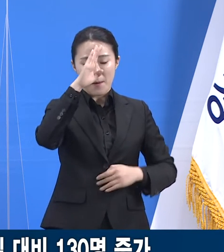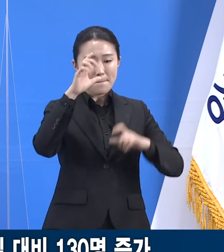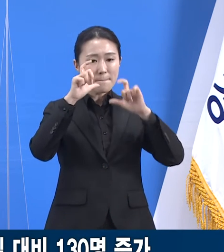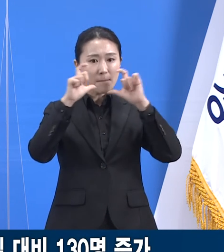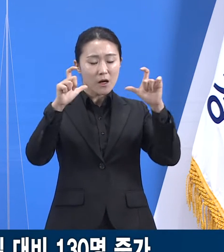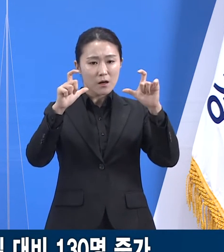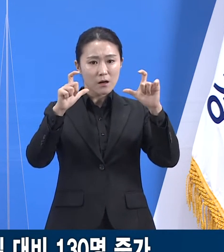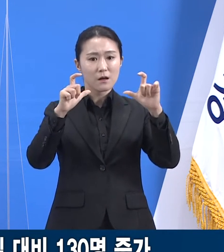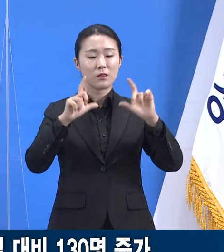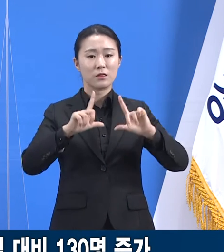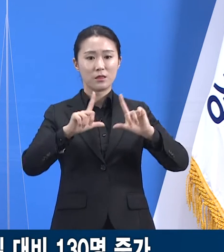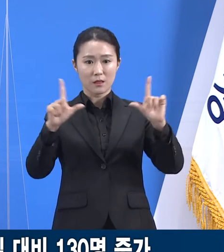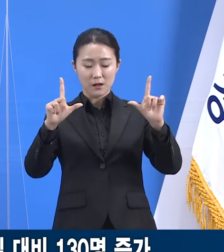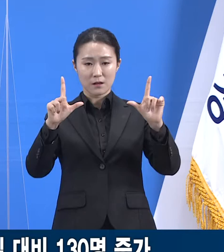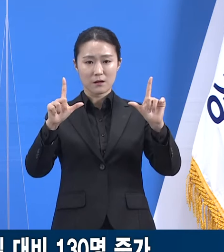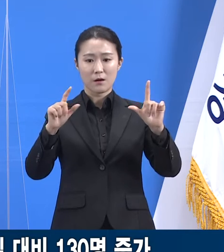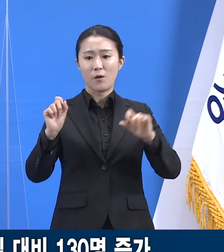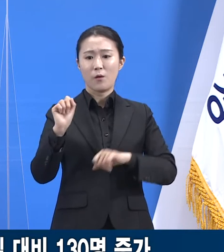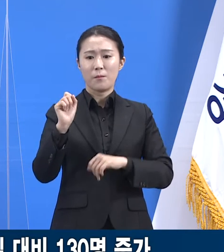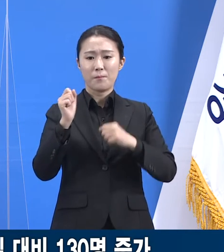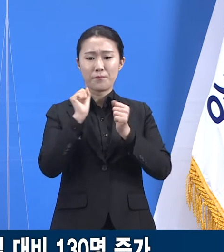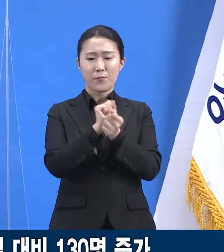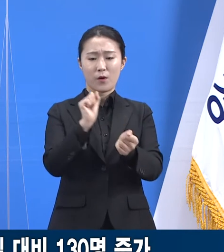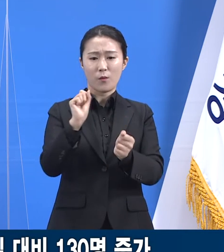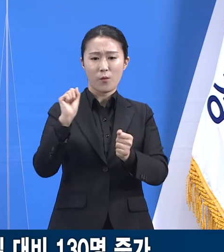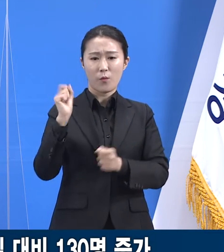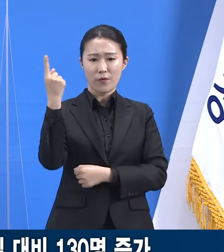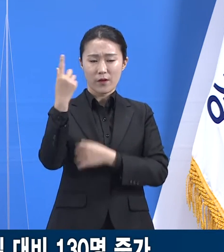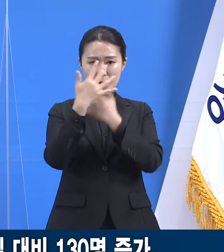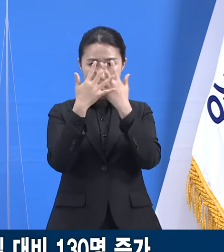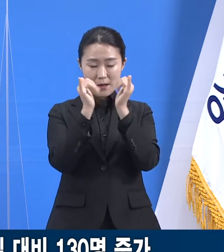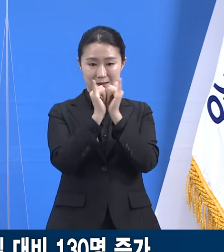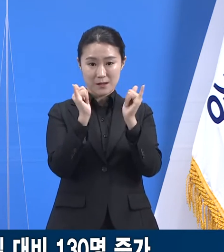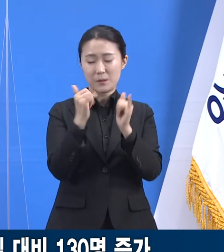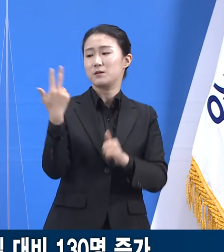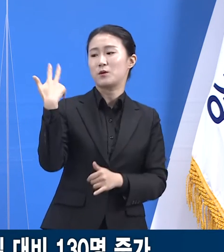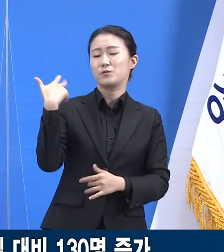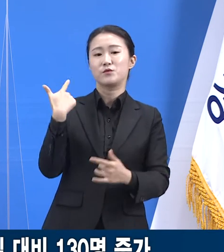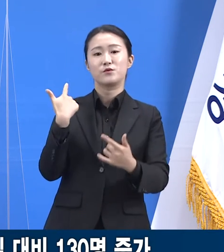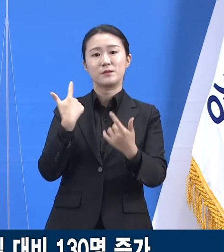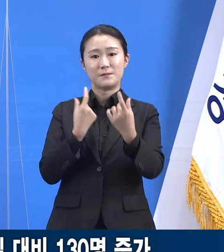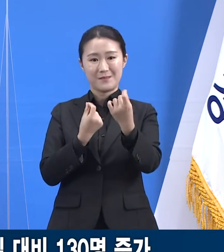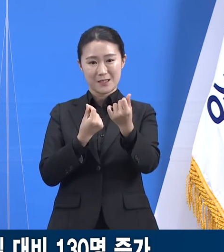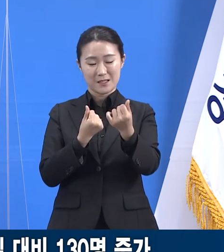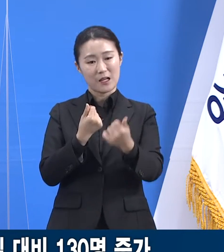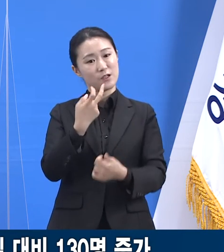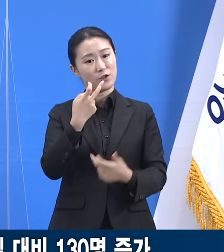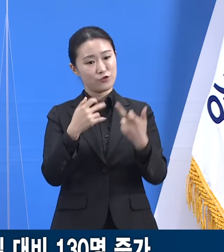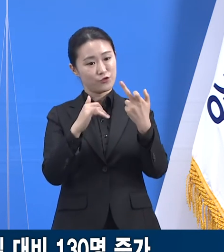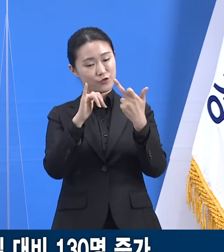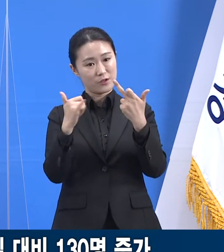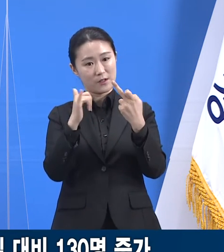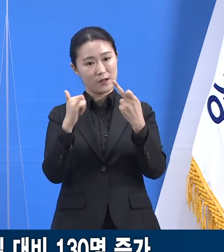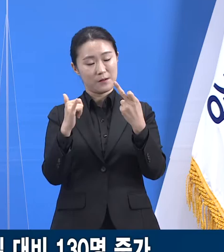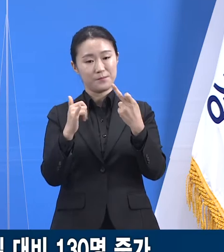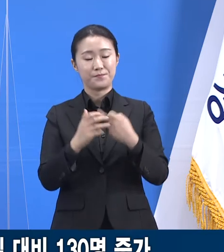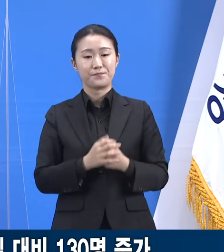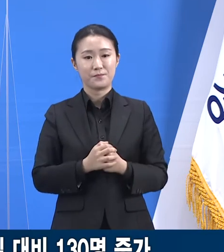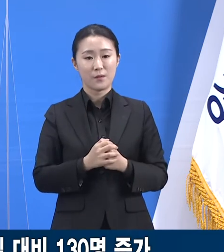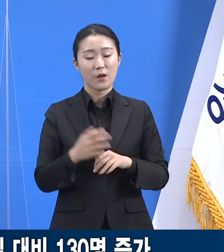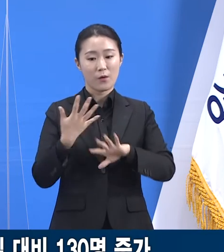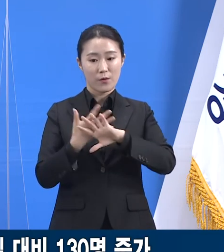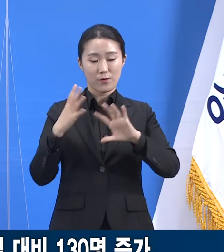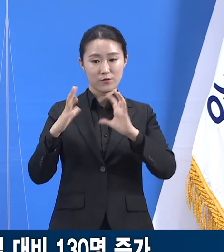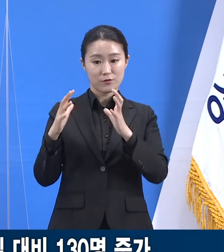확진자는 일평균 52명으로 전주 수치와 동일하였습니다. 외국인 확진자 역시 일평균